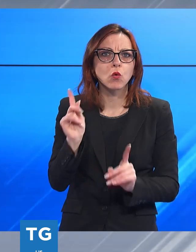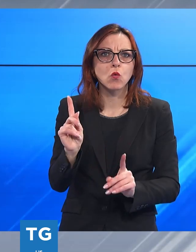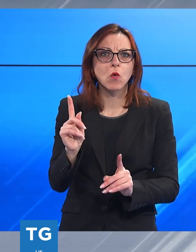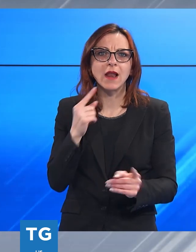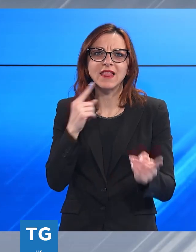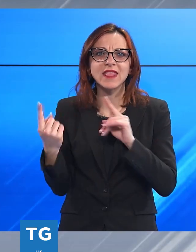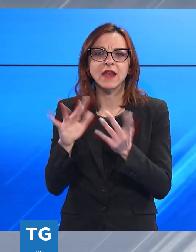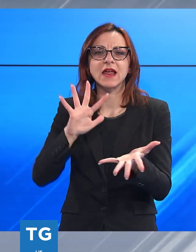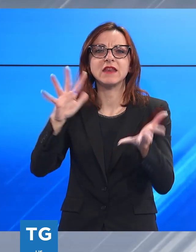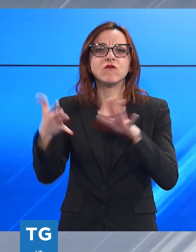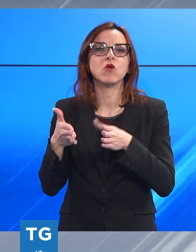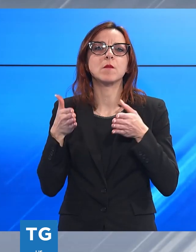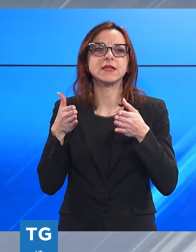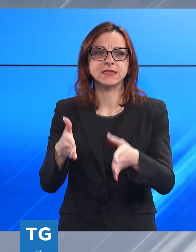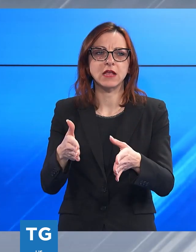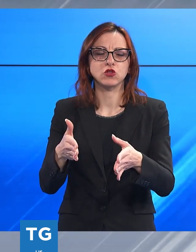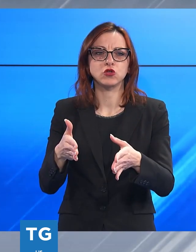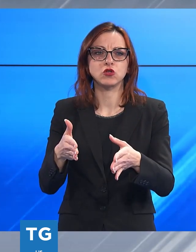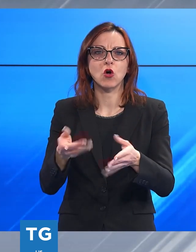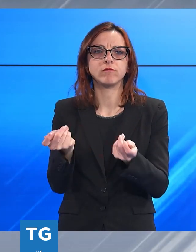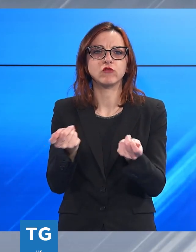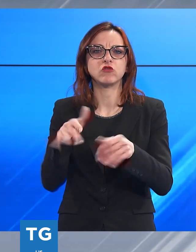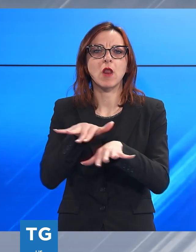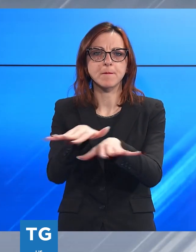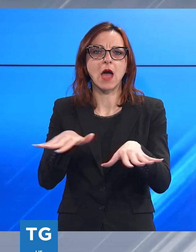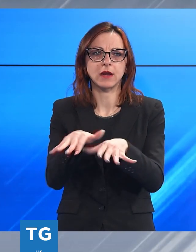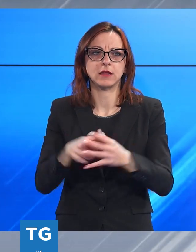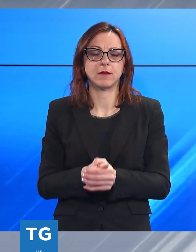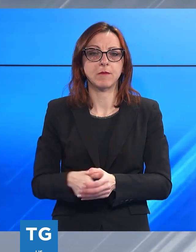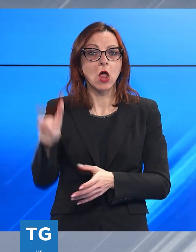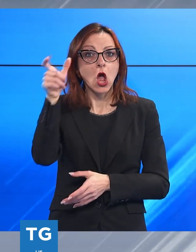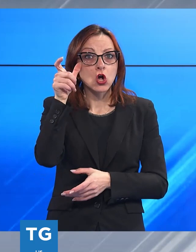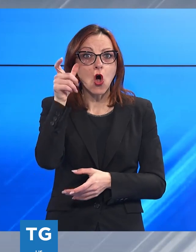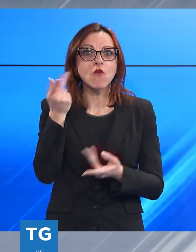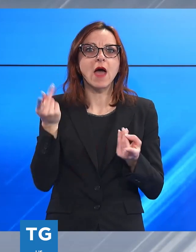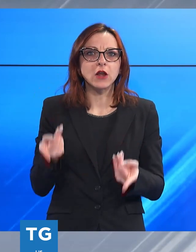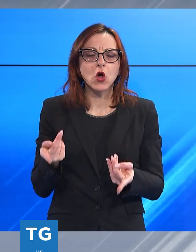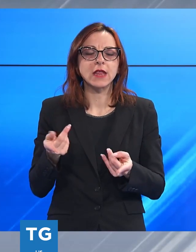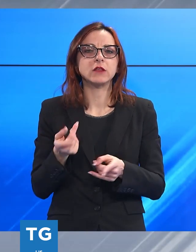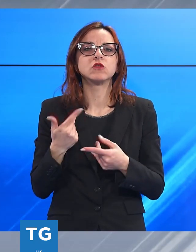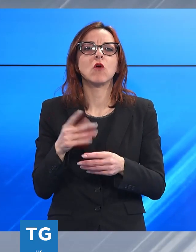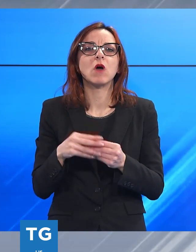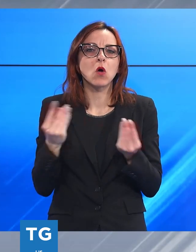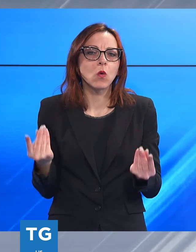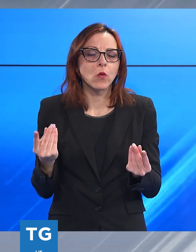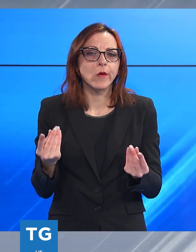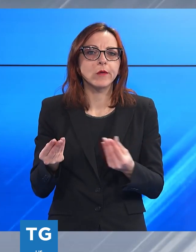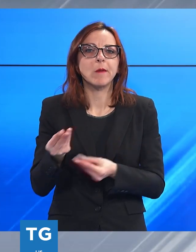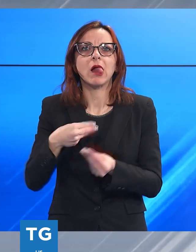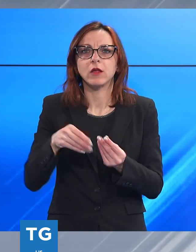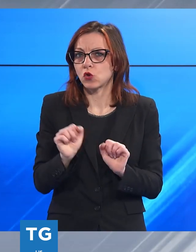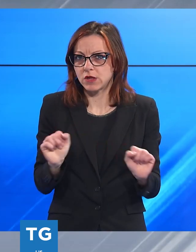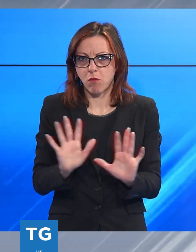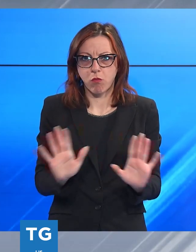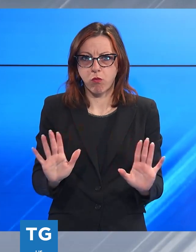riforma del settore del demanio marittimo. La sentenza era attesa come uno spartiacque per il governo Meloni, che adesso non ha più alibi. Entro fine luglio